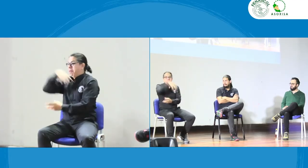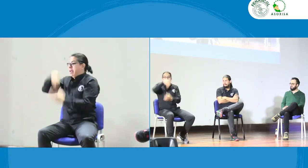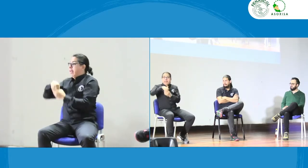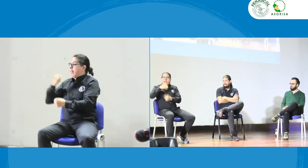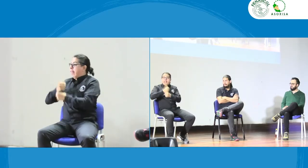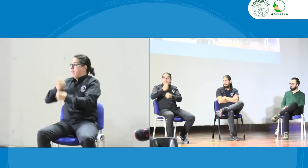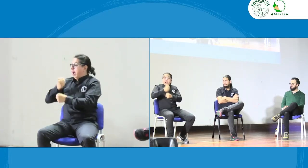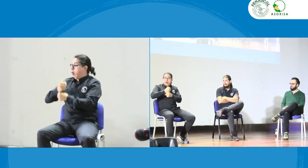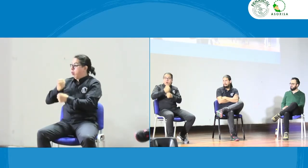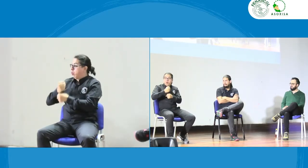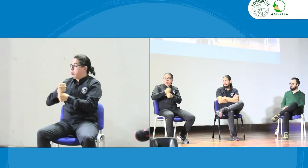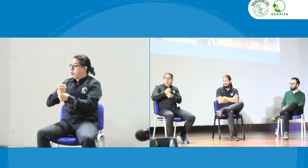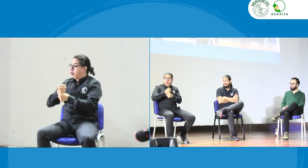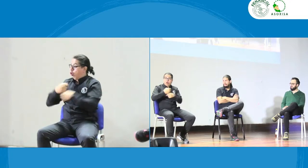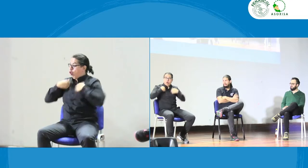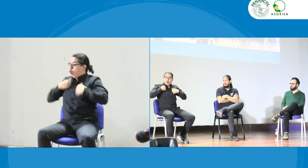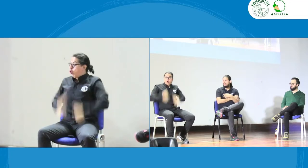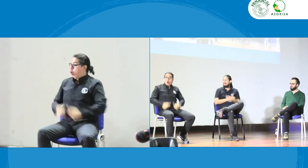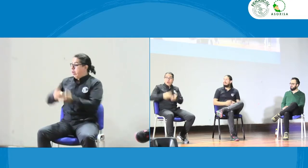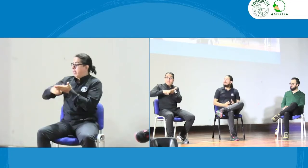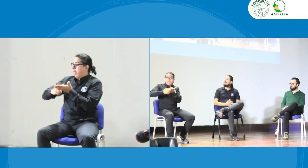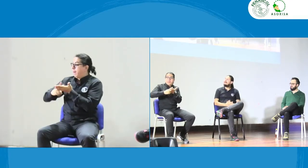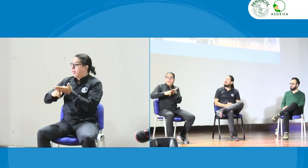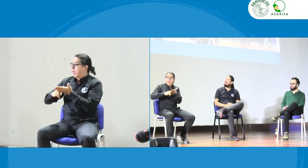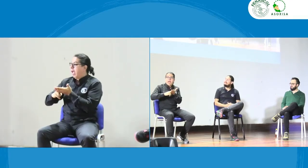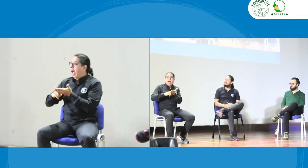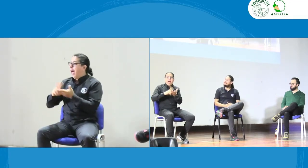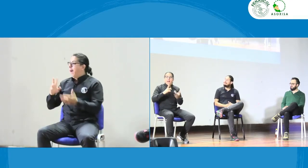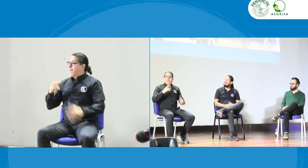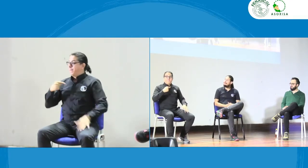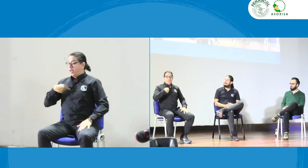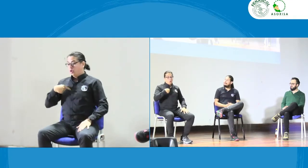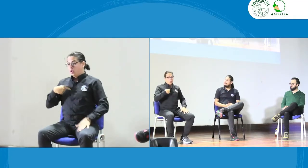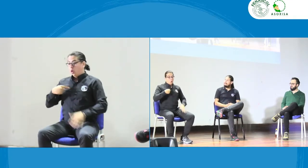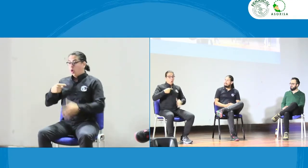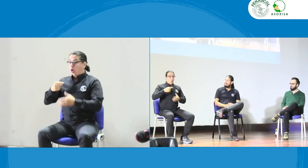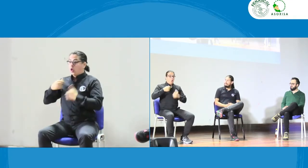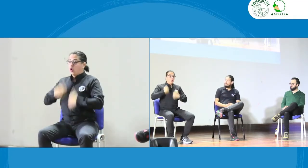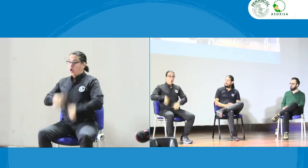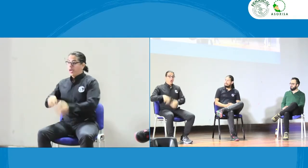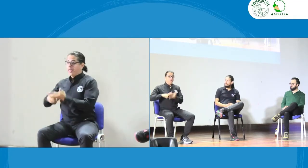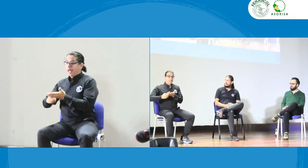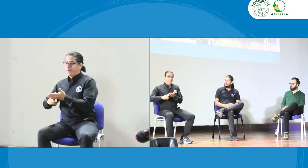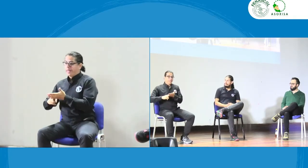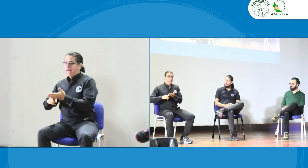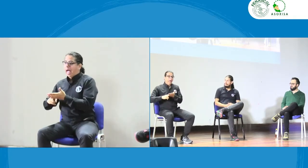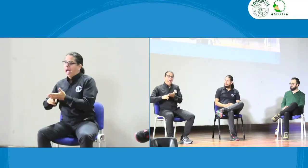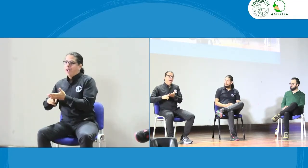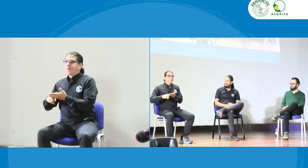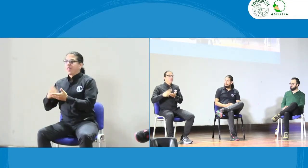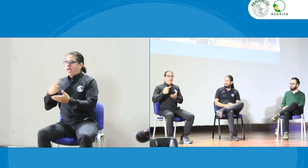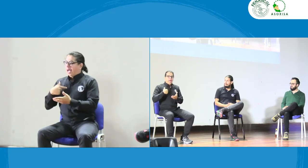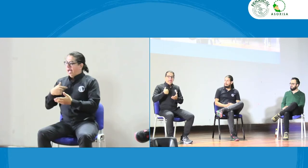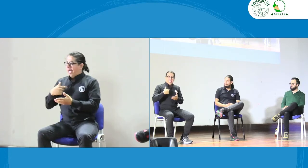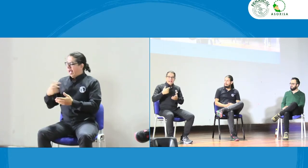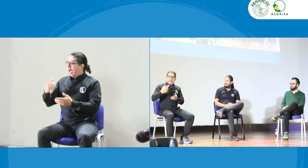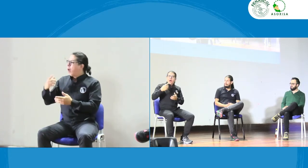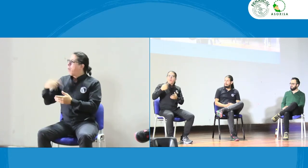a trabajar porque es lo que está sucediendo por ejemplo en el SENA están trabajando tienen el rol de intérpretes pero como yo soy